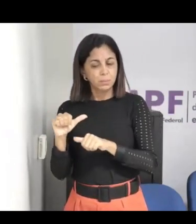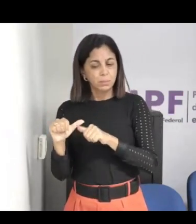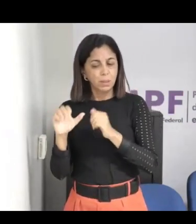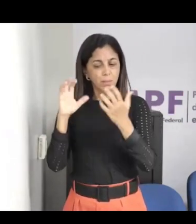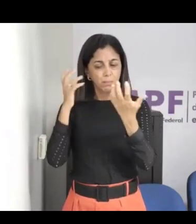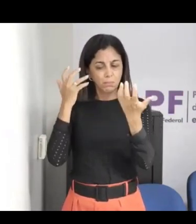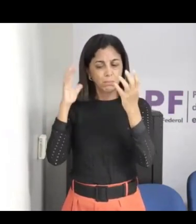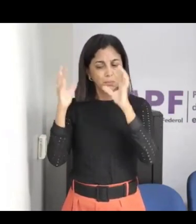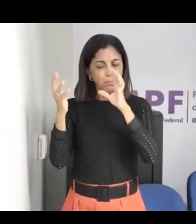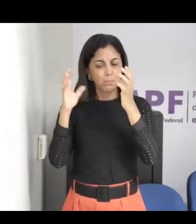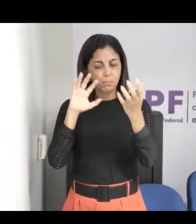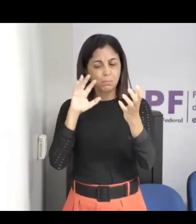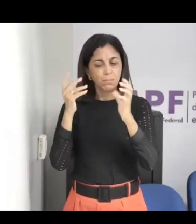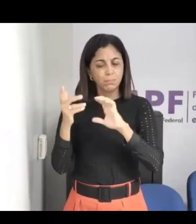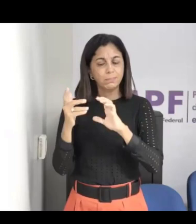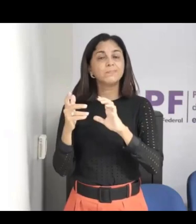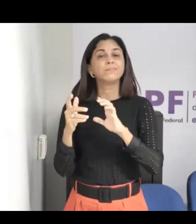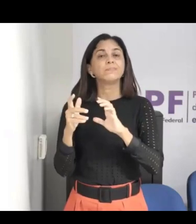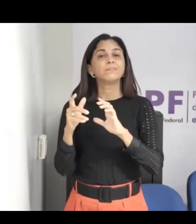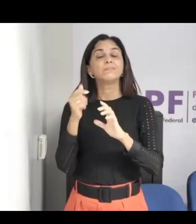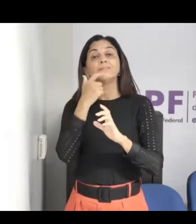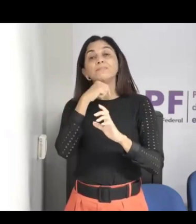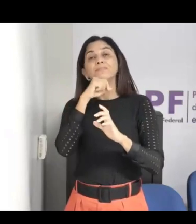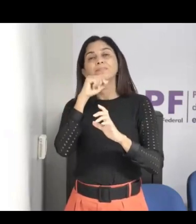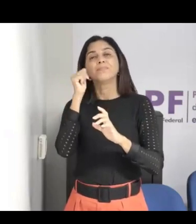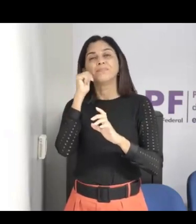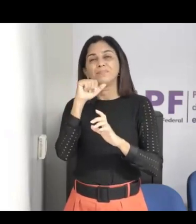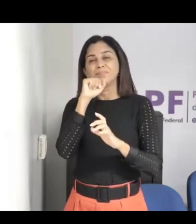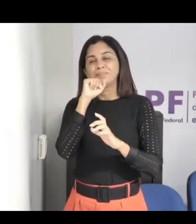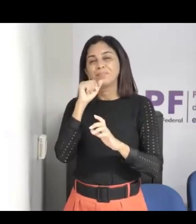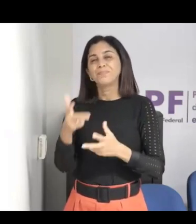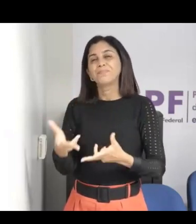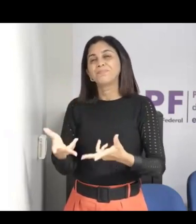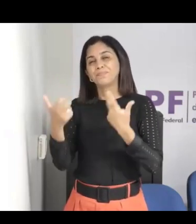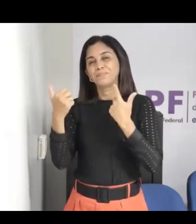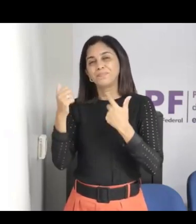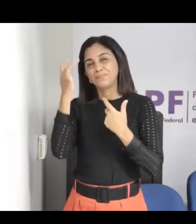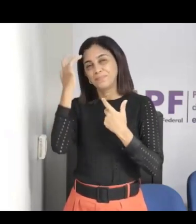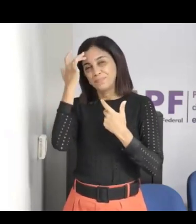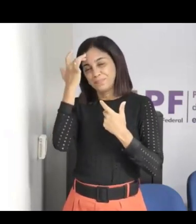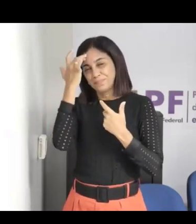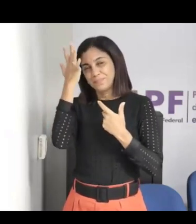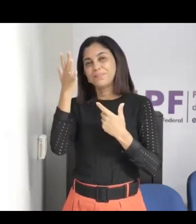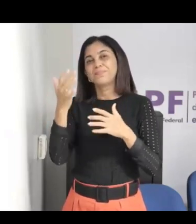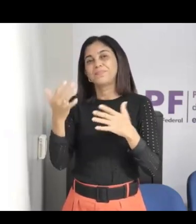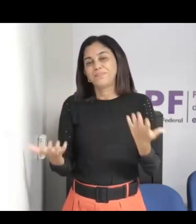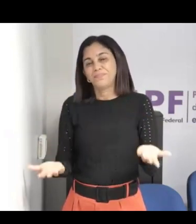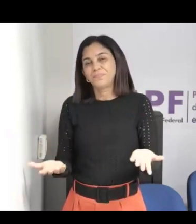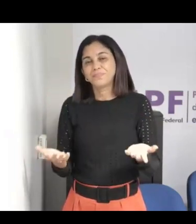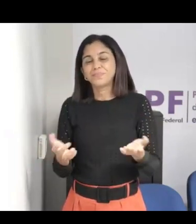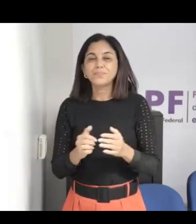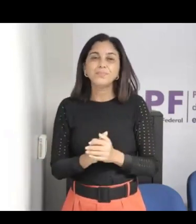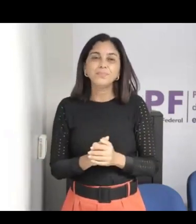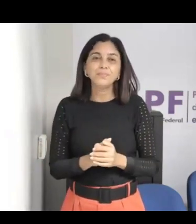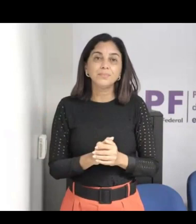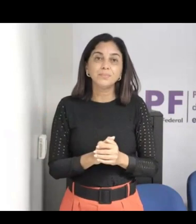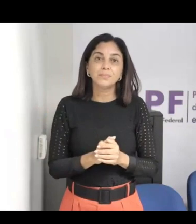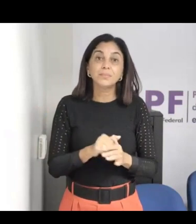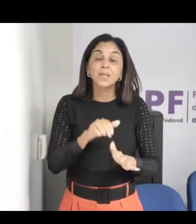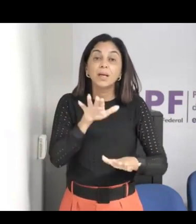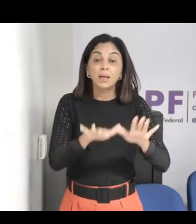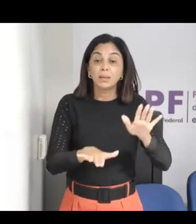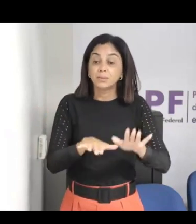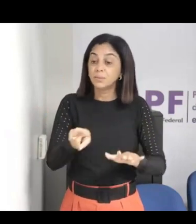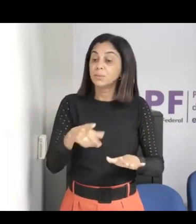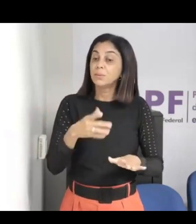casos também que não são relacionados à violência, mas tem o, as crianças que passam muito tempo jogando na internet, né,